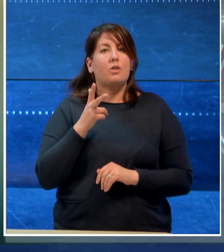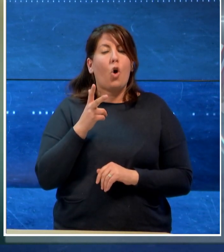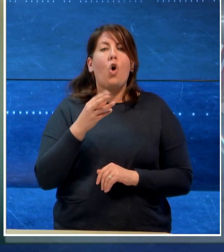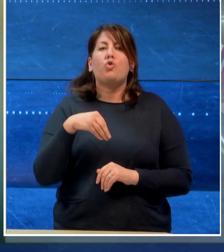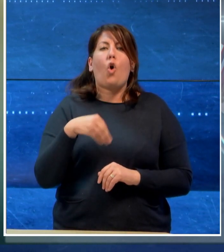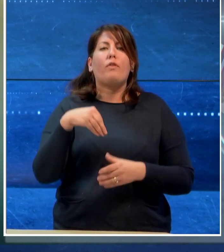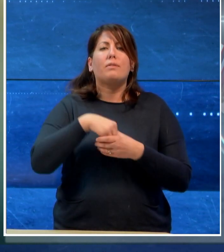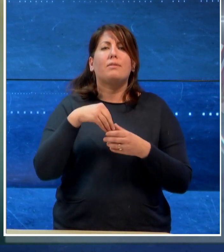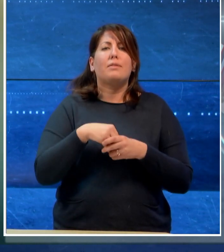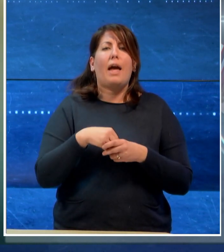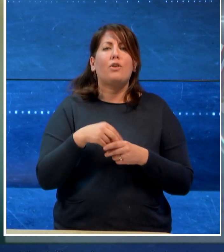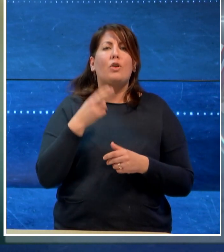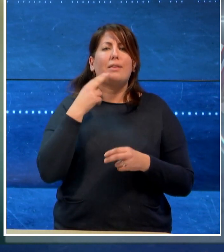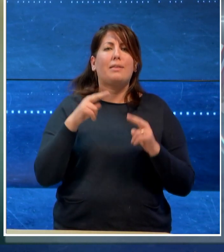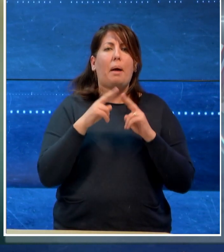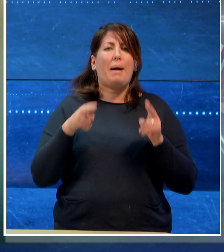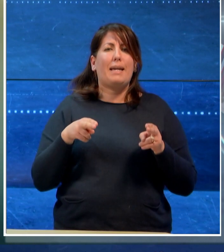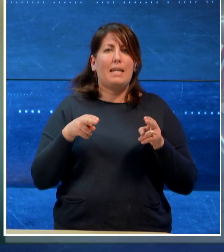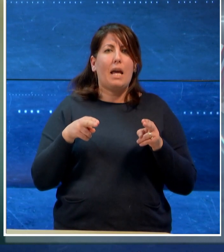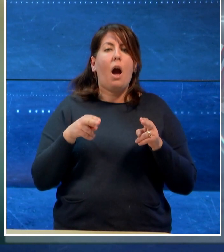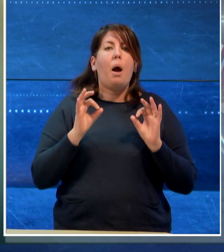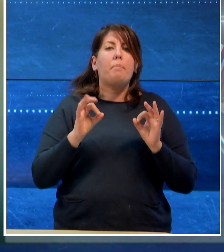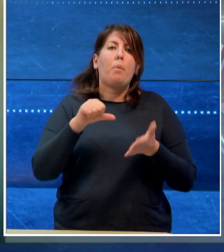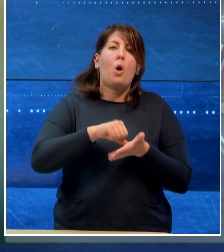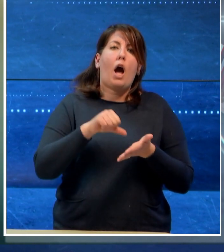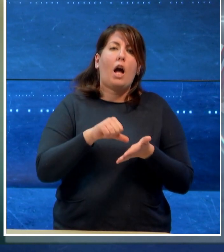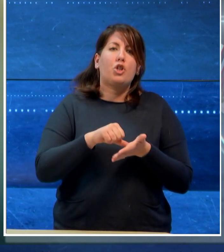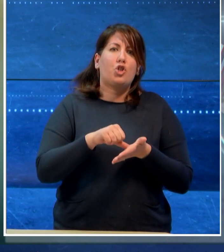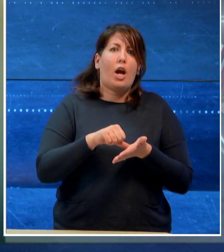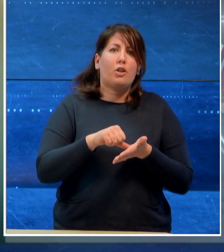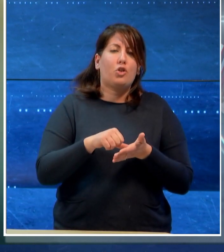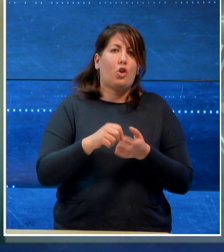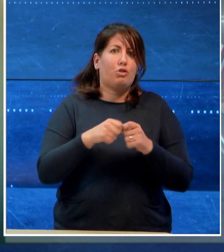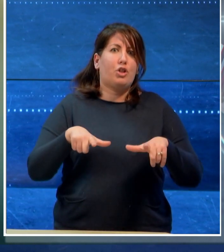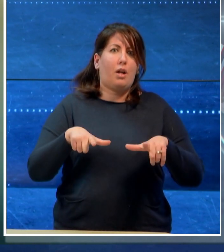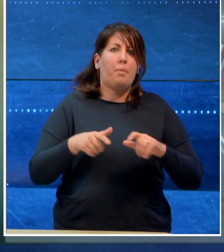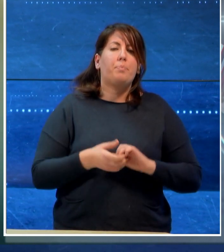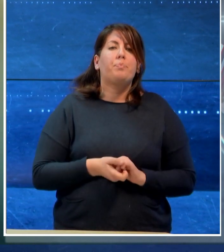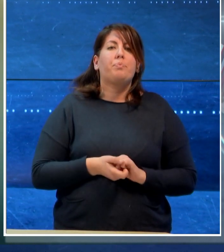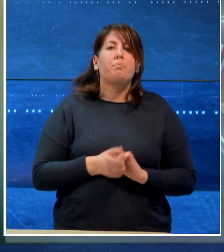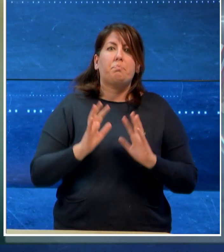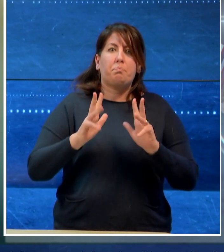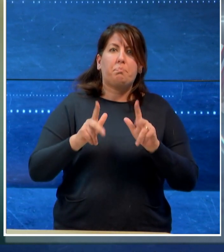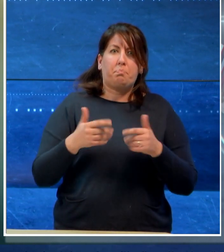tabaccheria del centro cittadino. Il colpo fu seguito da una collutazione tra il